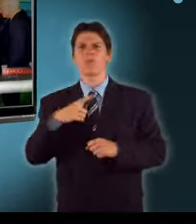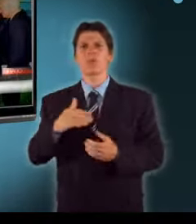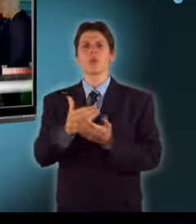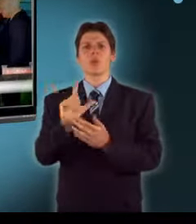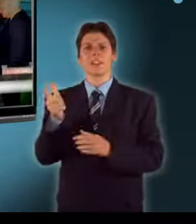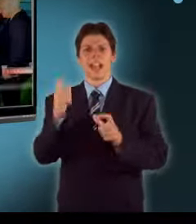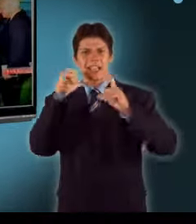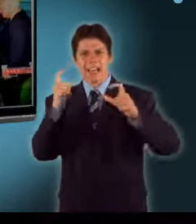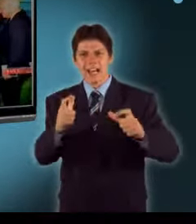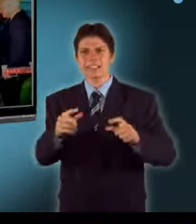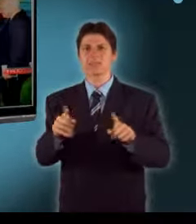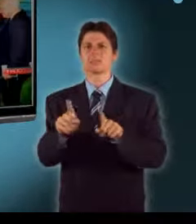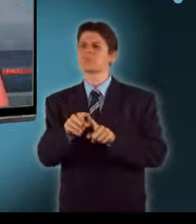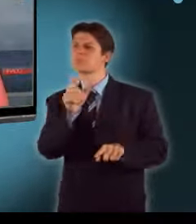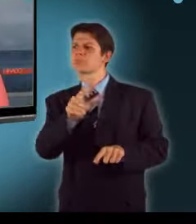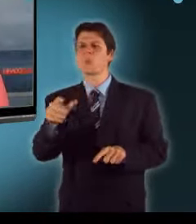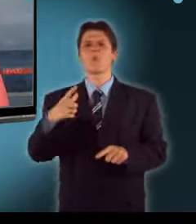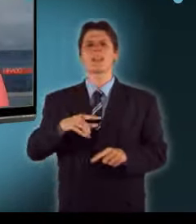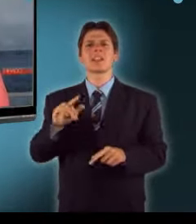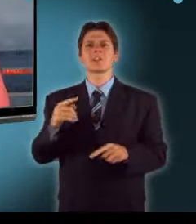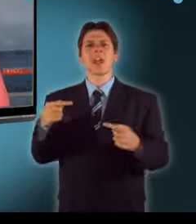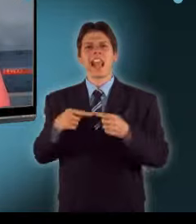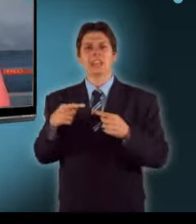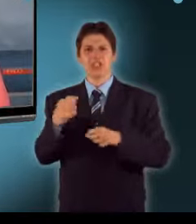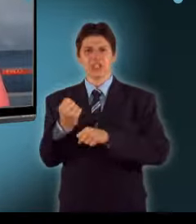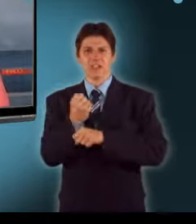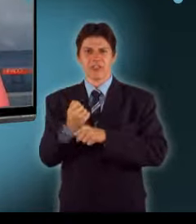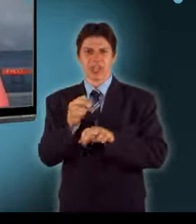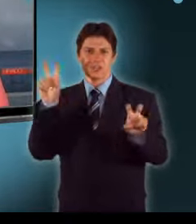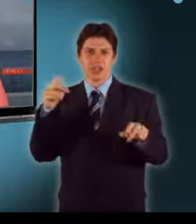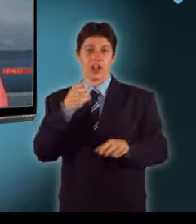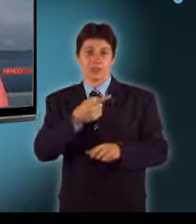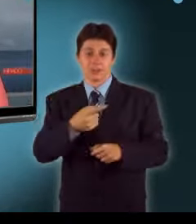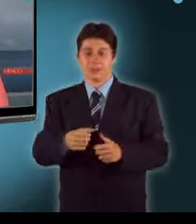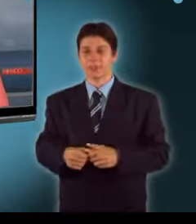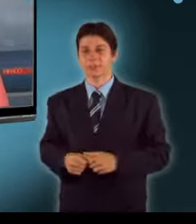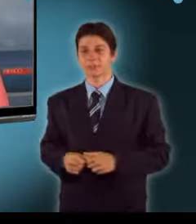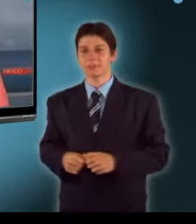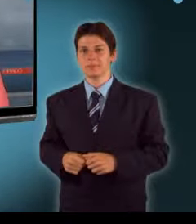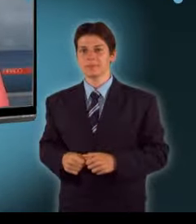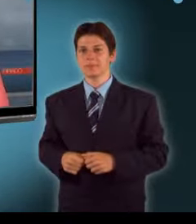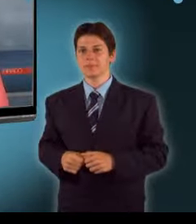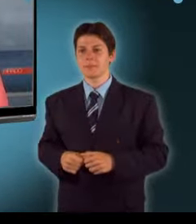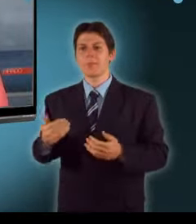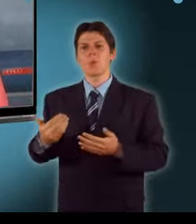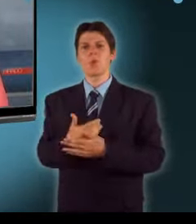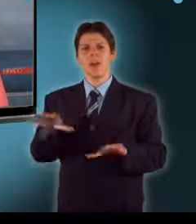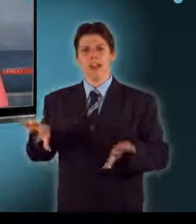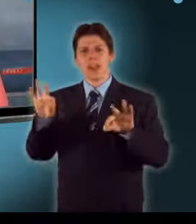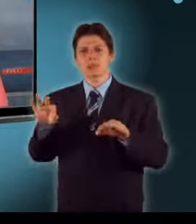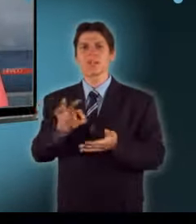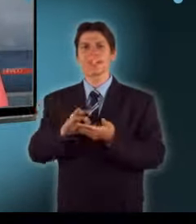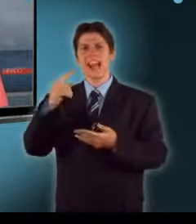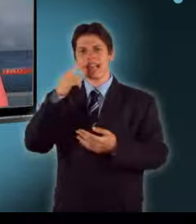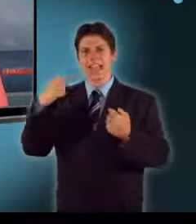tevékenységet folytattak. Letette a hivatali esküt az újra választott iráni elnök Mahmoud Ahmadinejad.